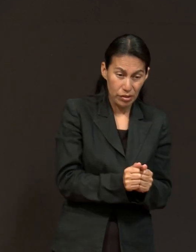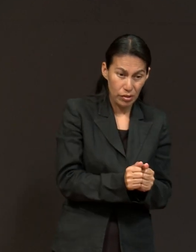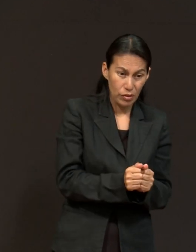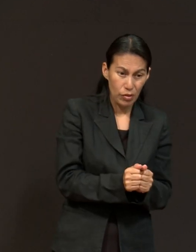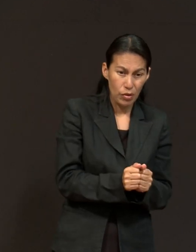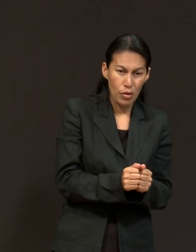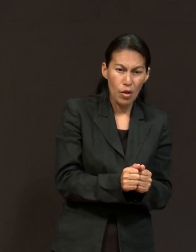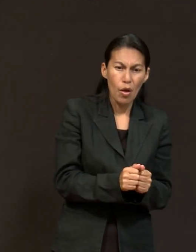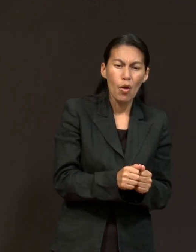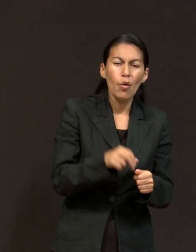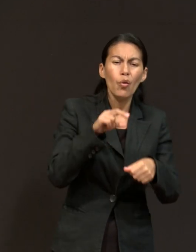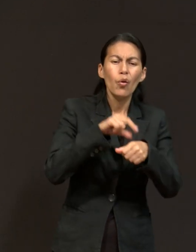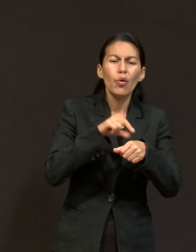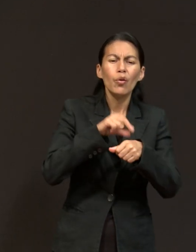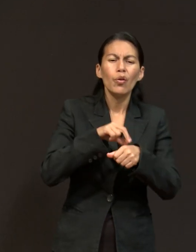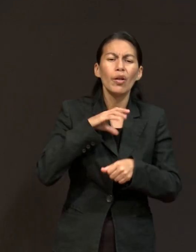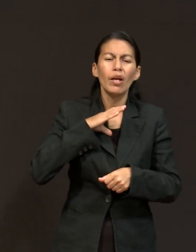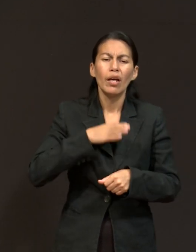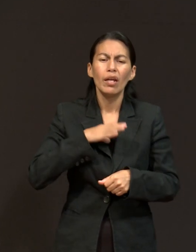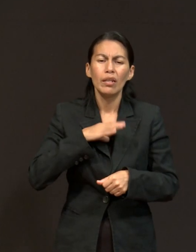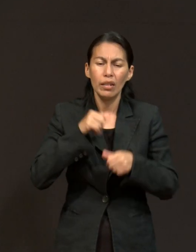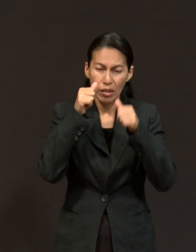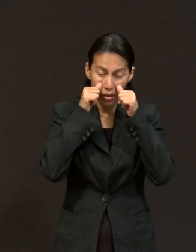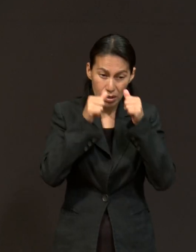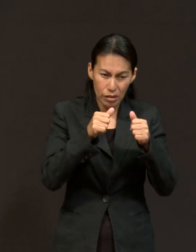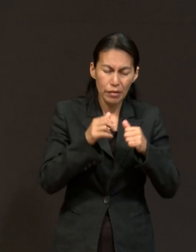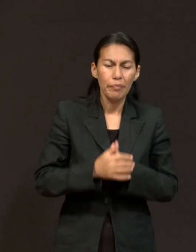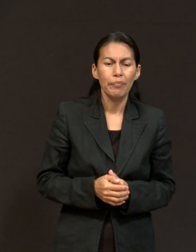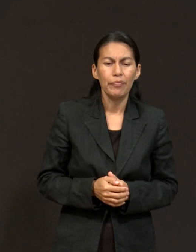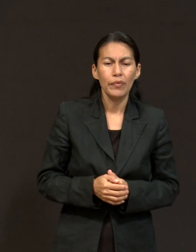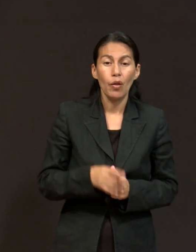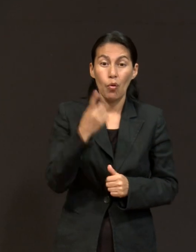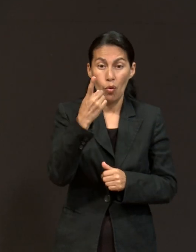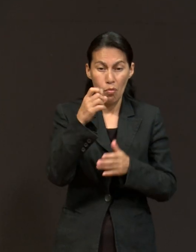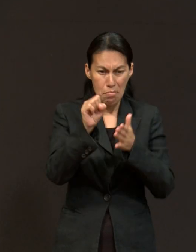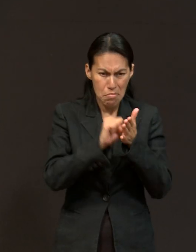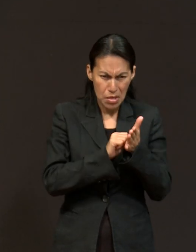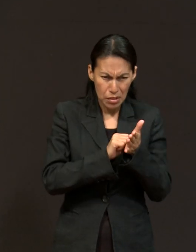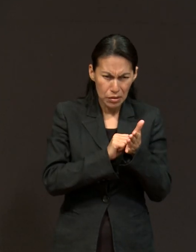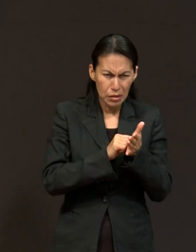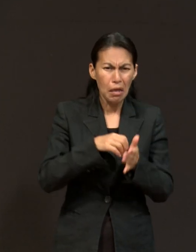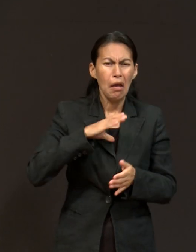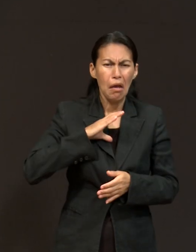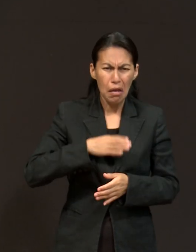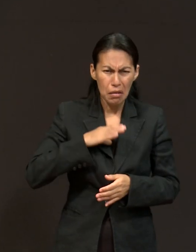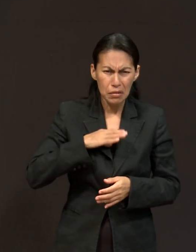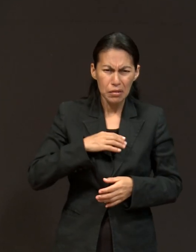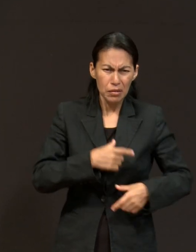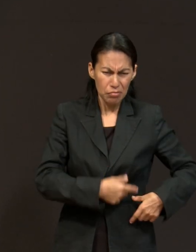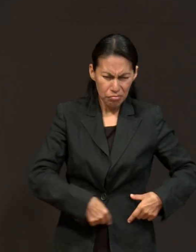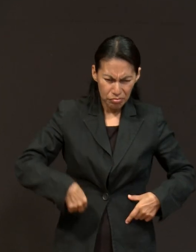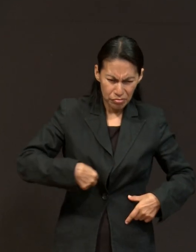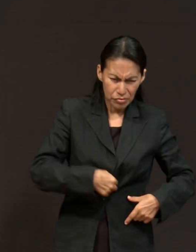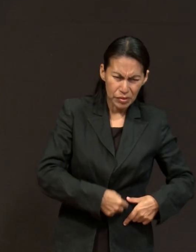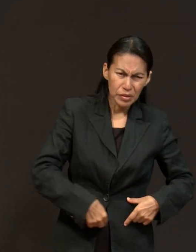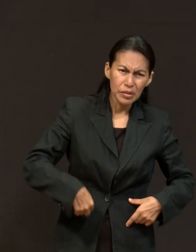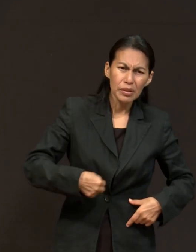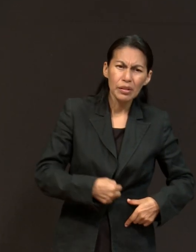con un oncólogo y todo ese mes, los primeros, el primer mes vimos puro cáncer de vías biliares.